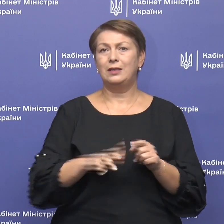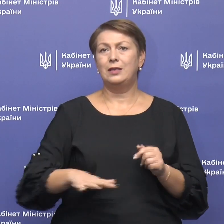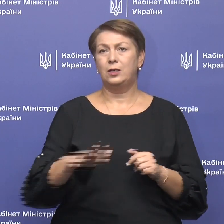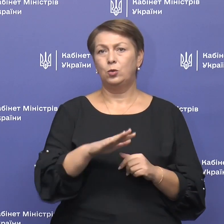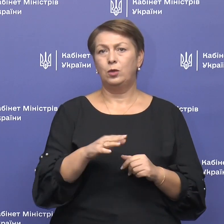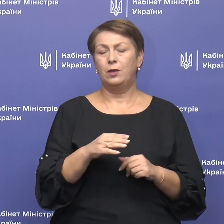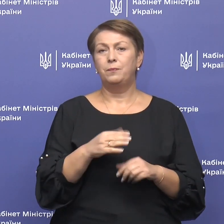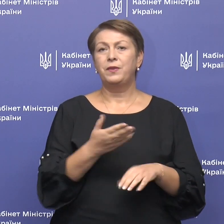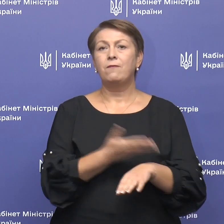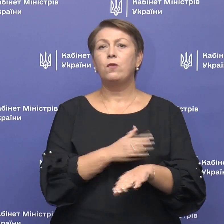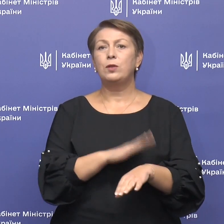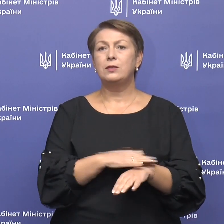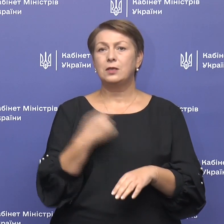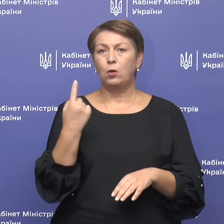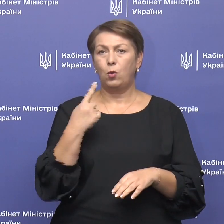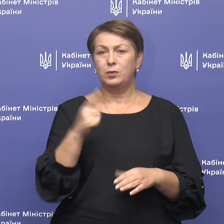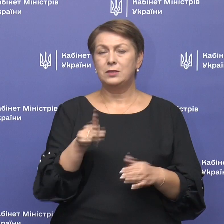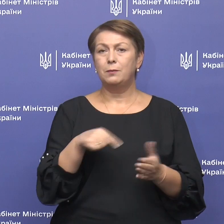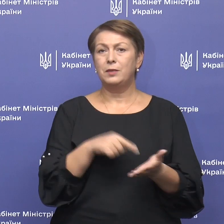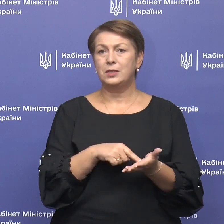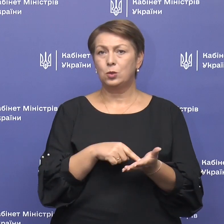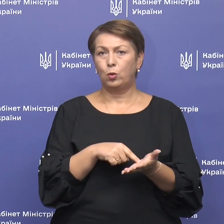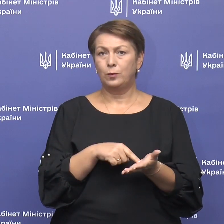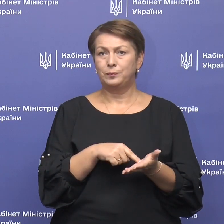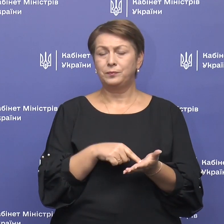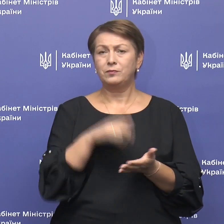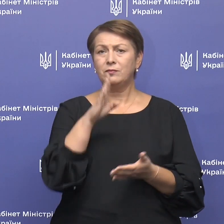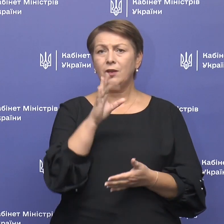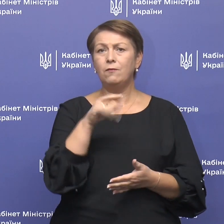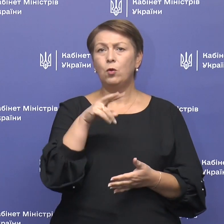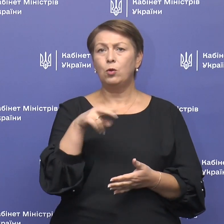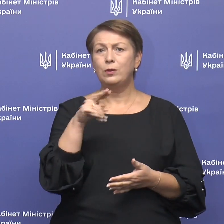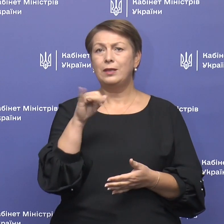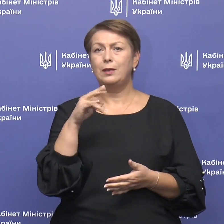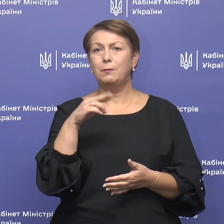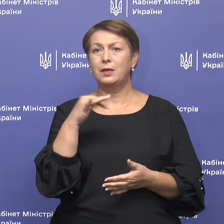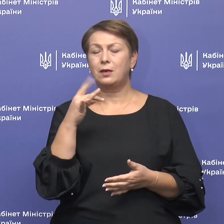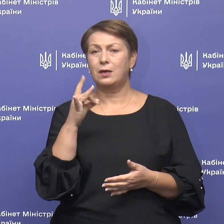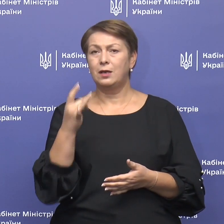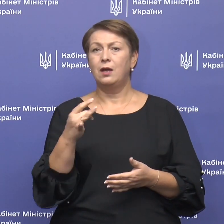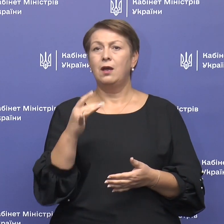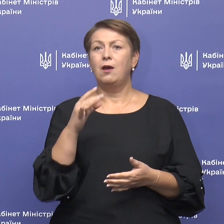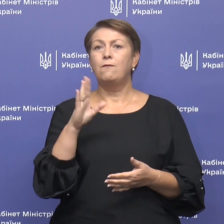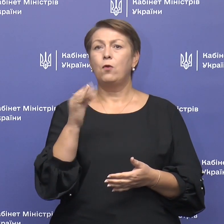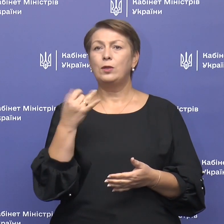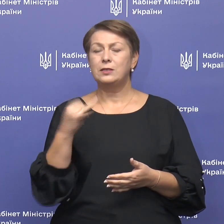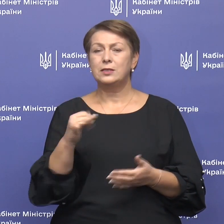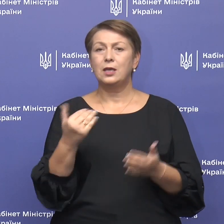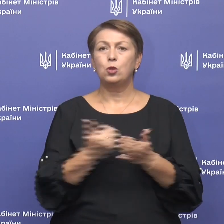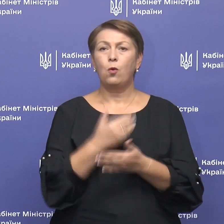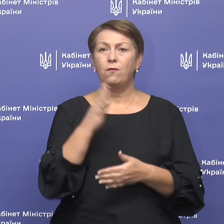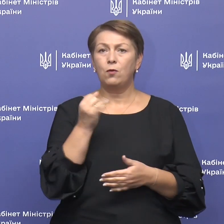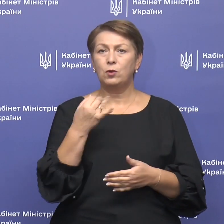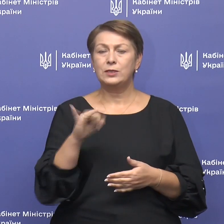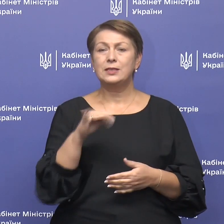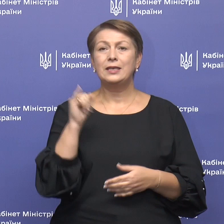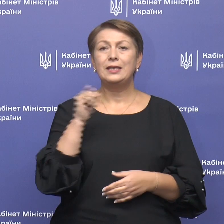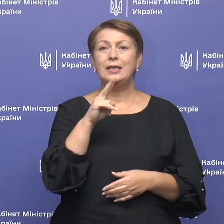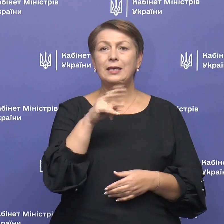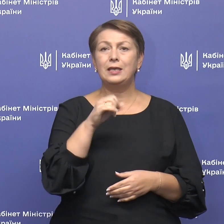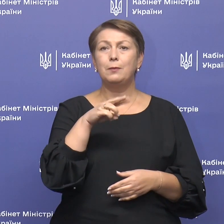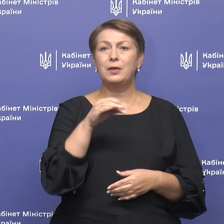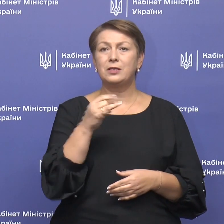У Волинській області – це місто Володимир Волинський, Нововолинськ і Ківерцівський район.